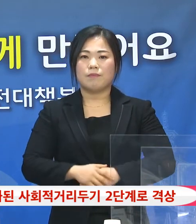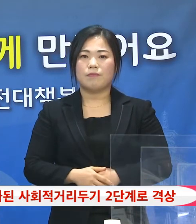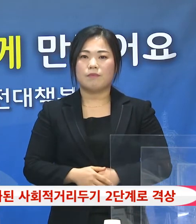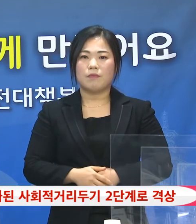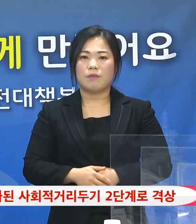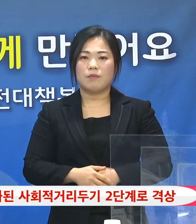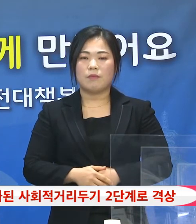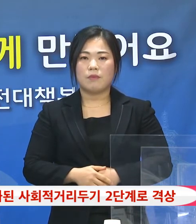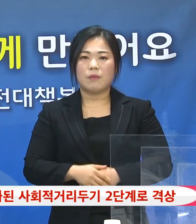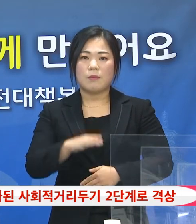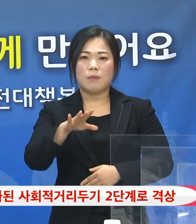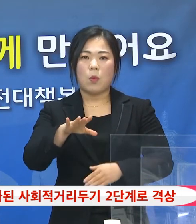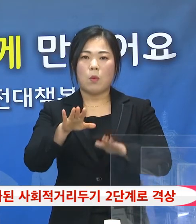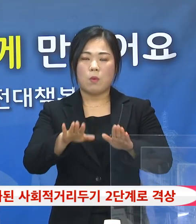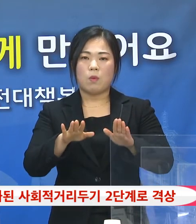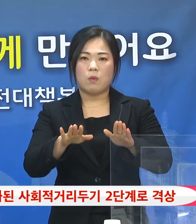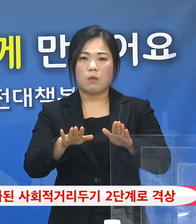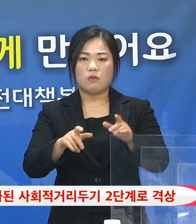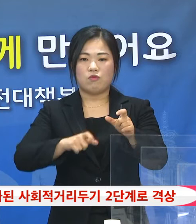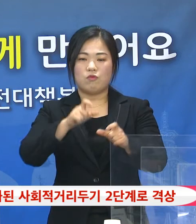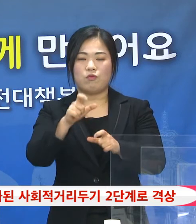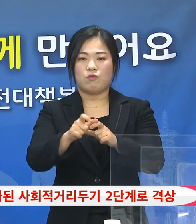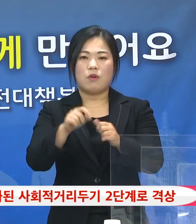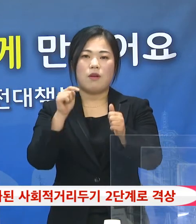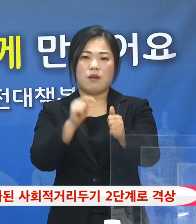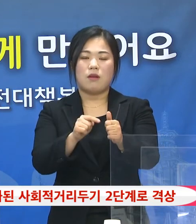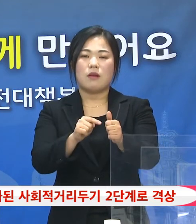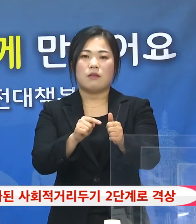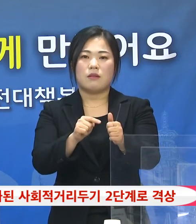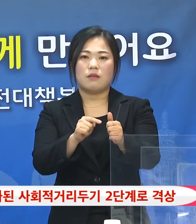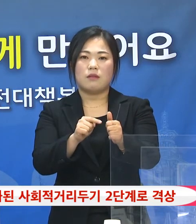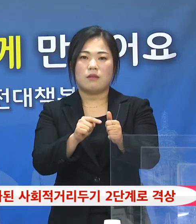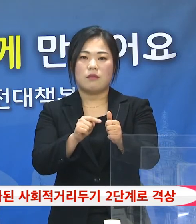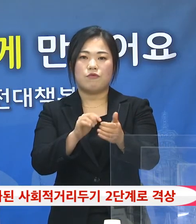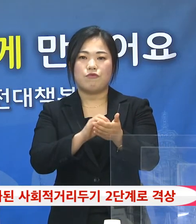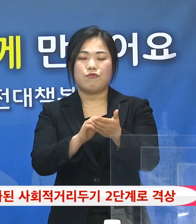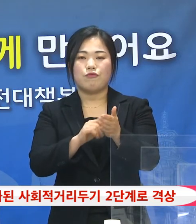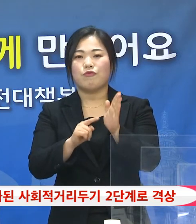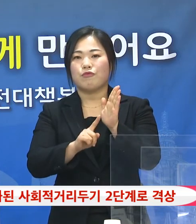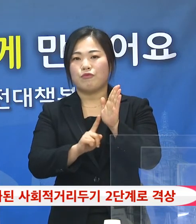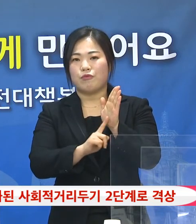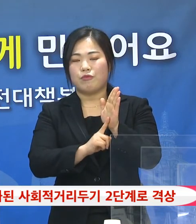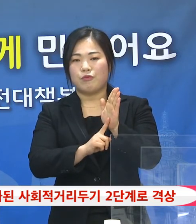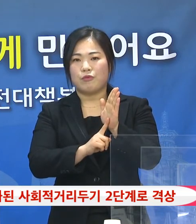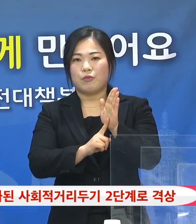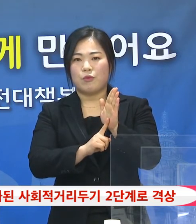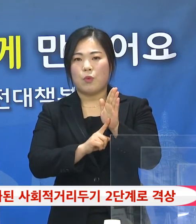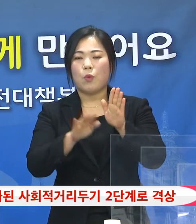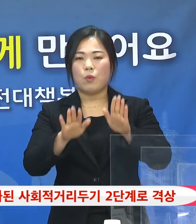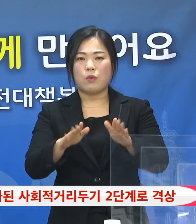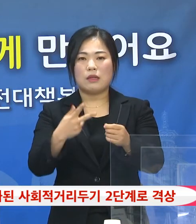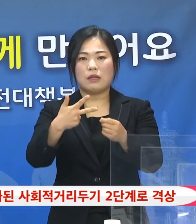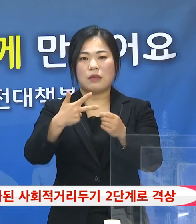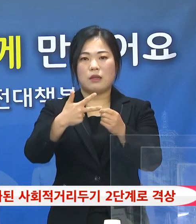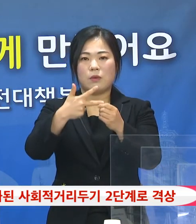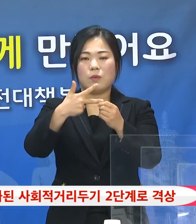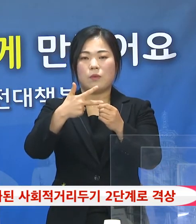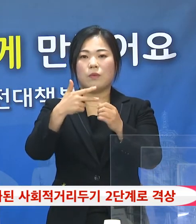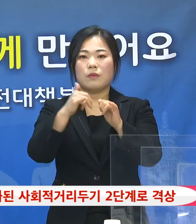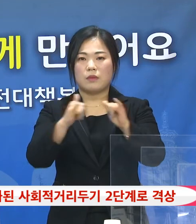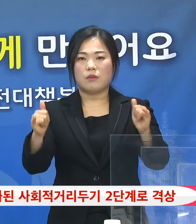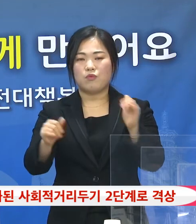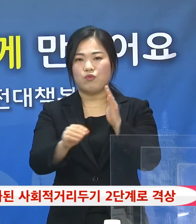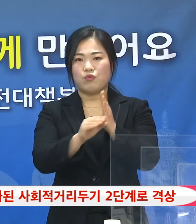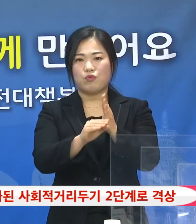먼저 오늘 추가 확진자 발생 현황을 말씀드리면 오늘 확진 판정을 받은 7명 중 1명은